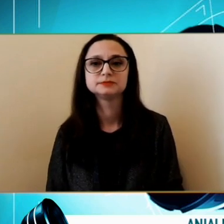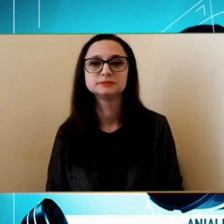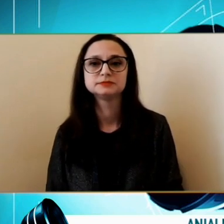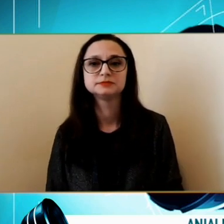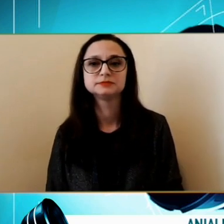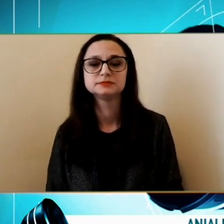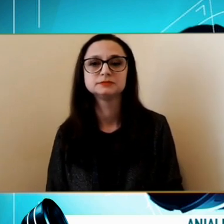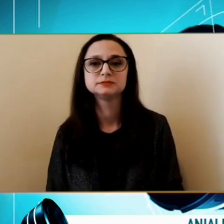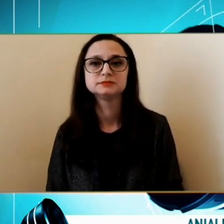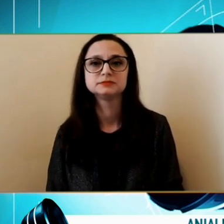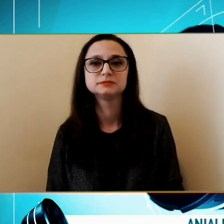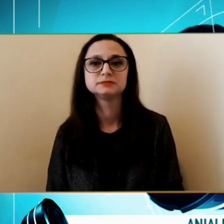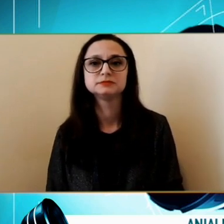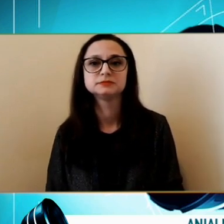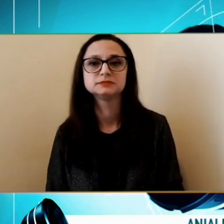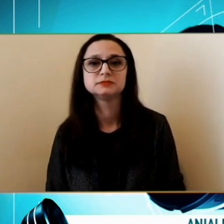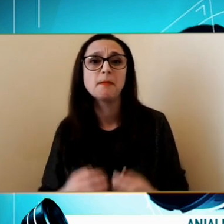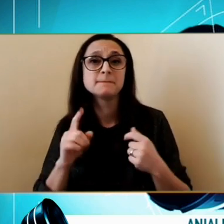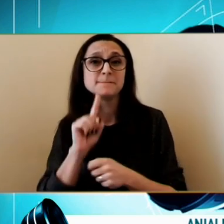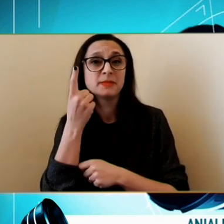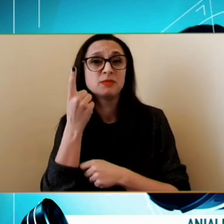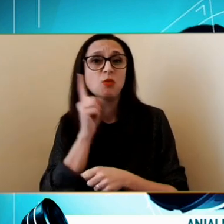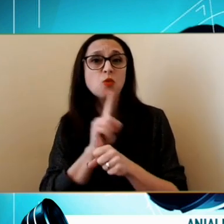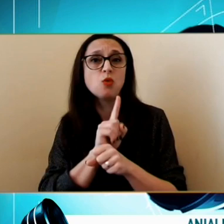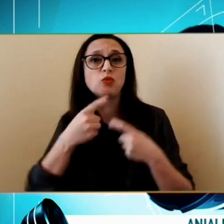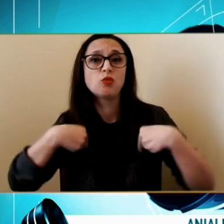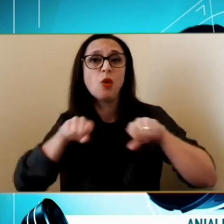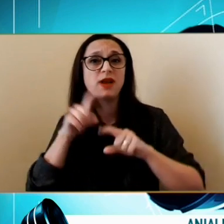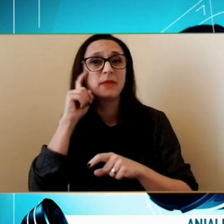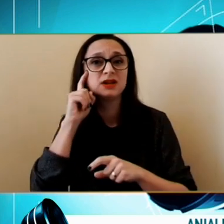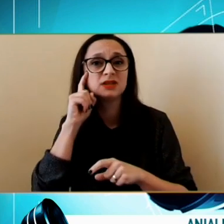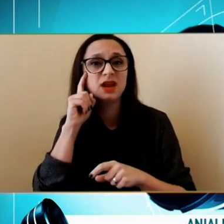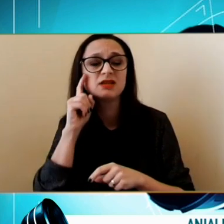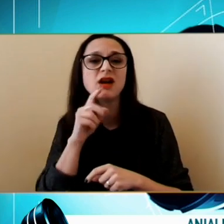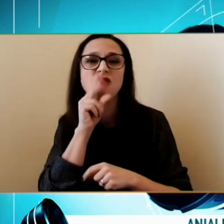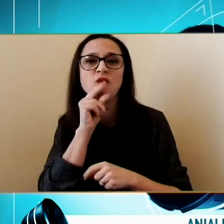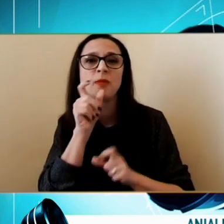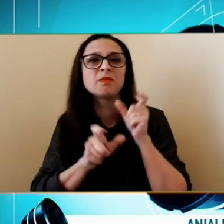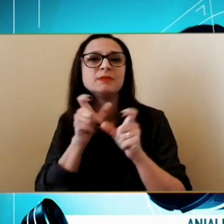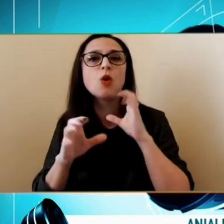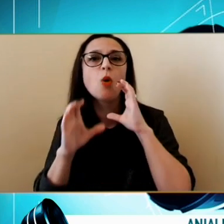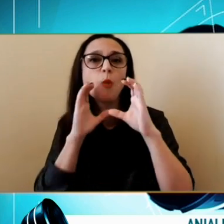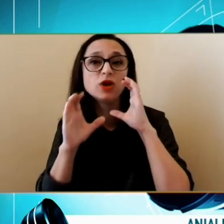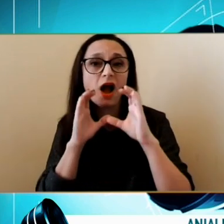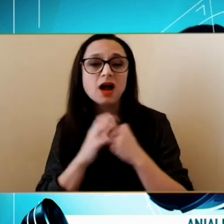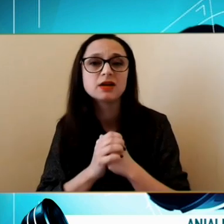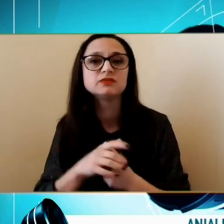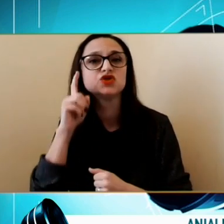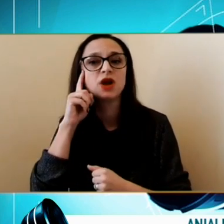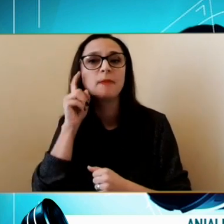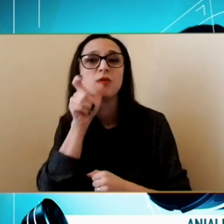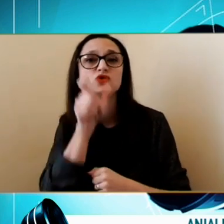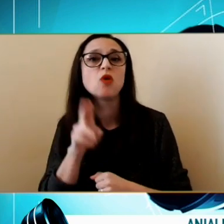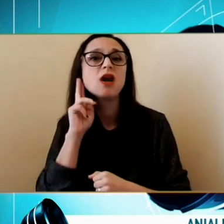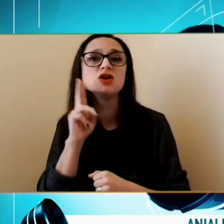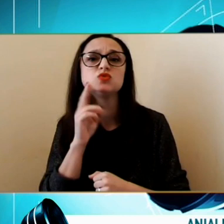Primul lucru la care Noi ne-am gândit Este că este Vorba de comunicare Știam că Persoanele surte Chiar și la noi